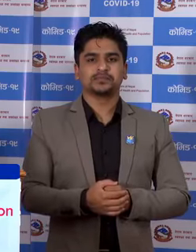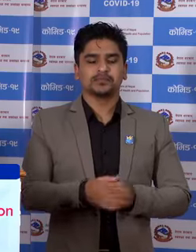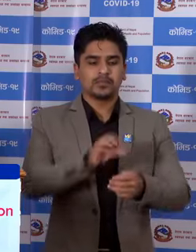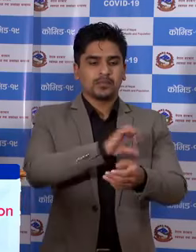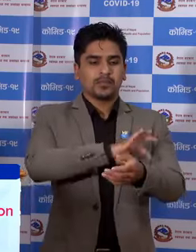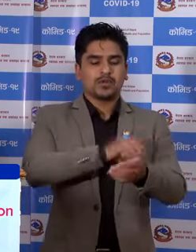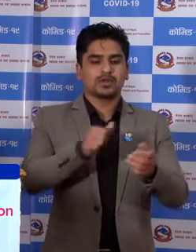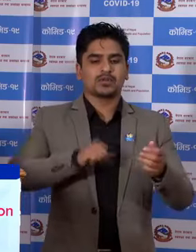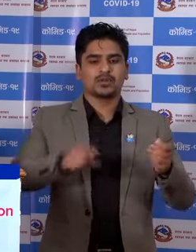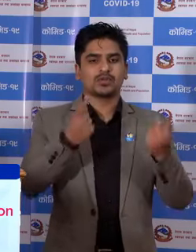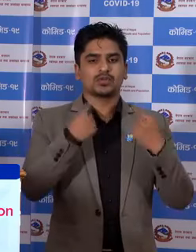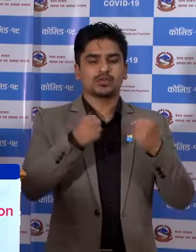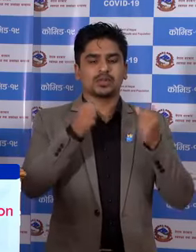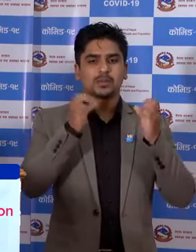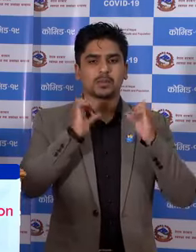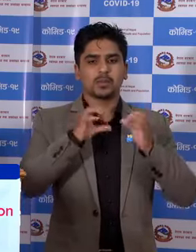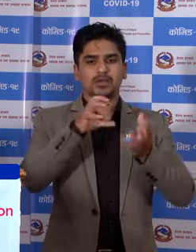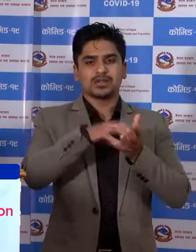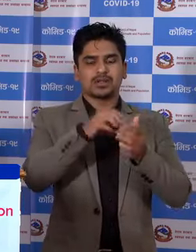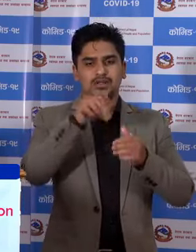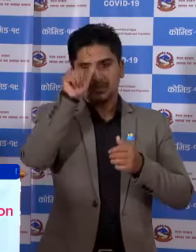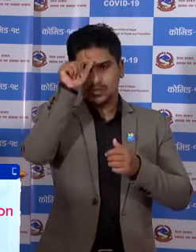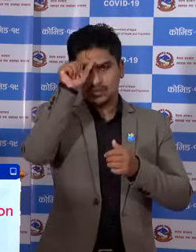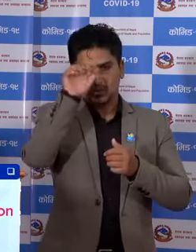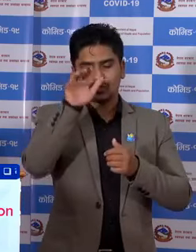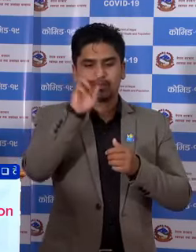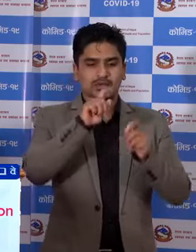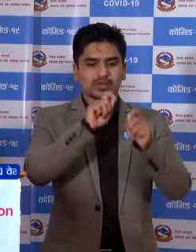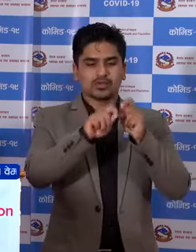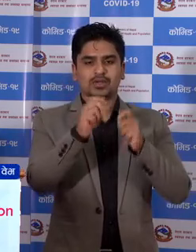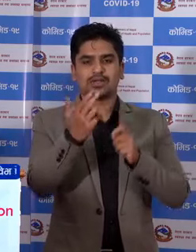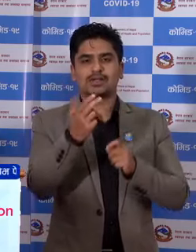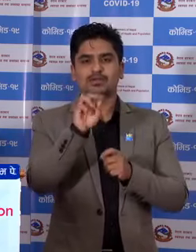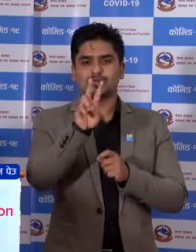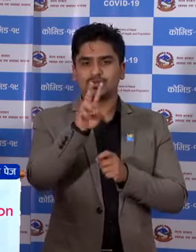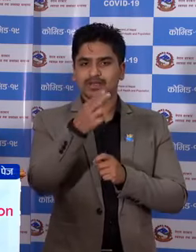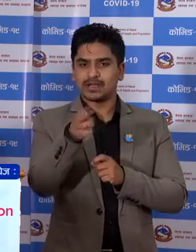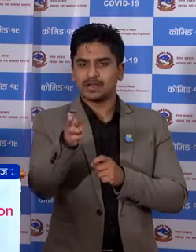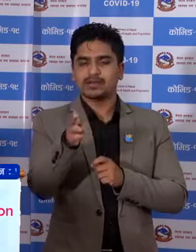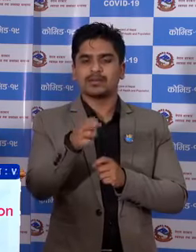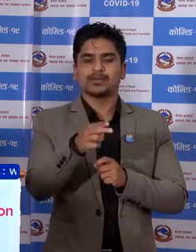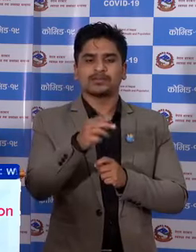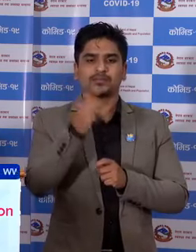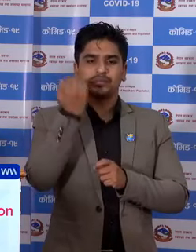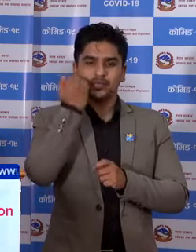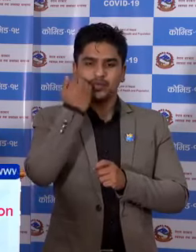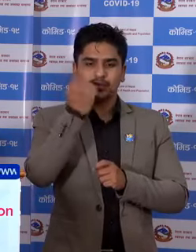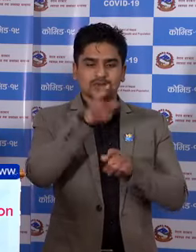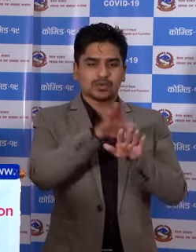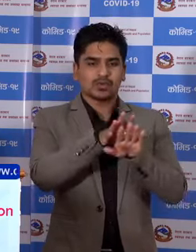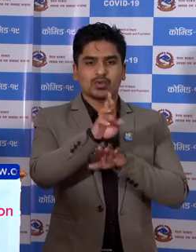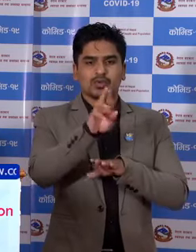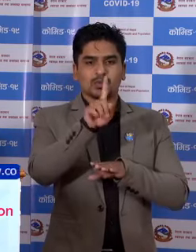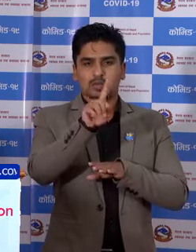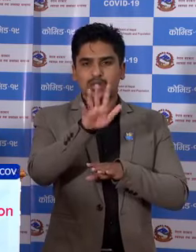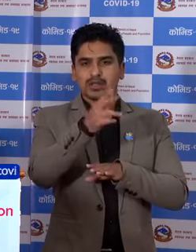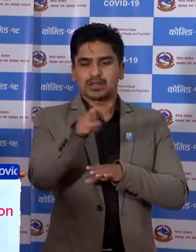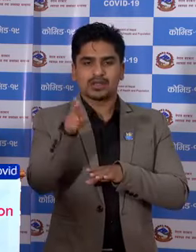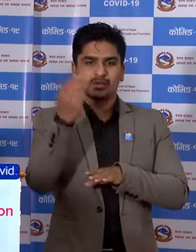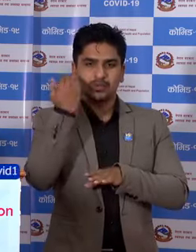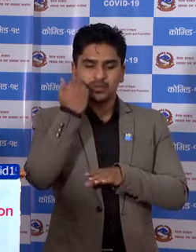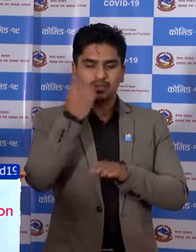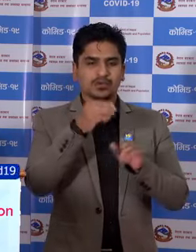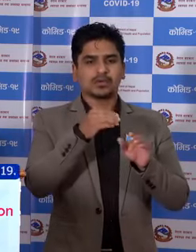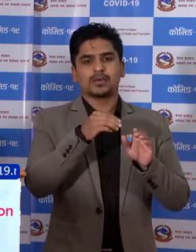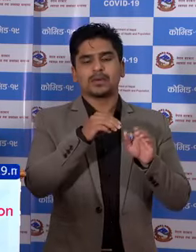प्रादेशिक जनस्वास्त प्रियोक्साला जनकपूर में सरलाई को दुई जना पूरुष रौतावट को पंद्र जना पूरुष